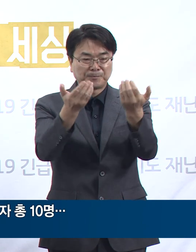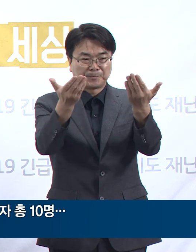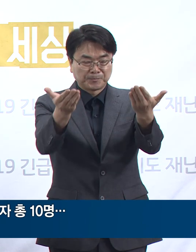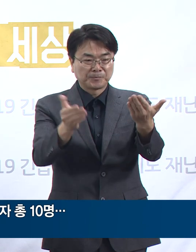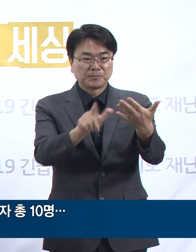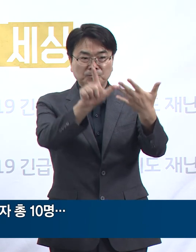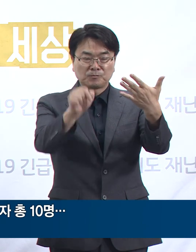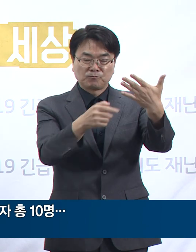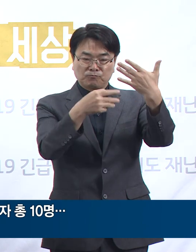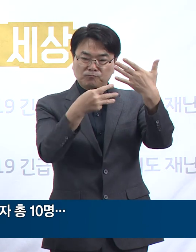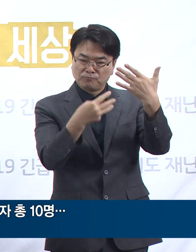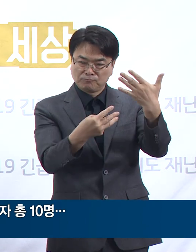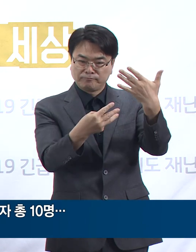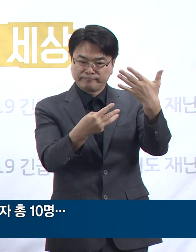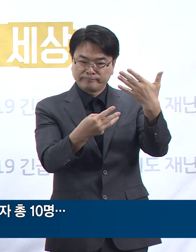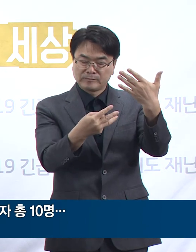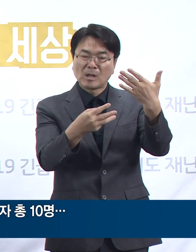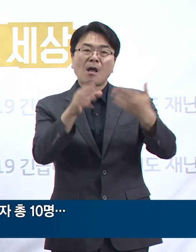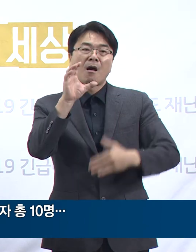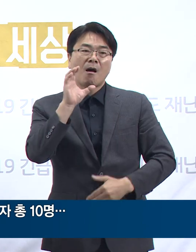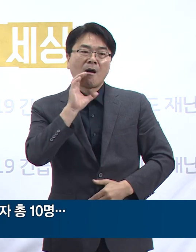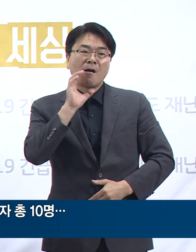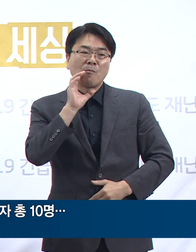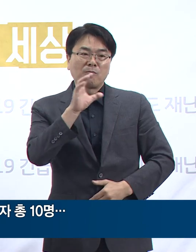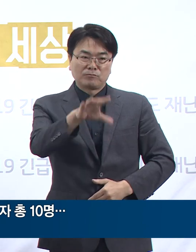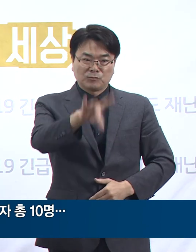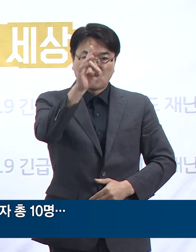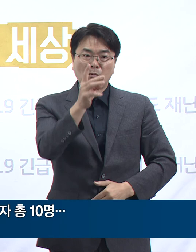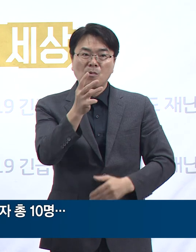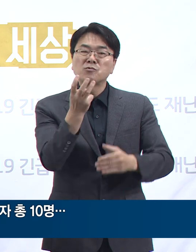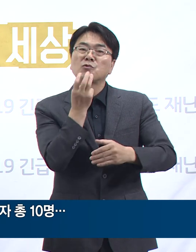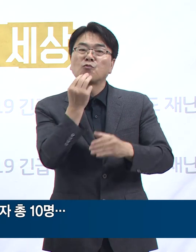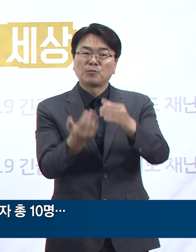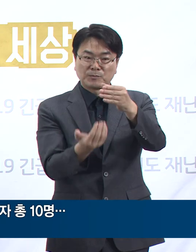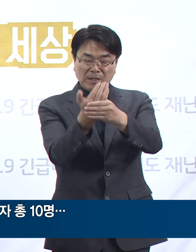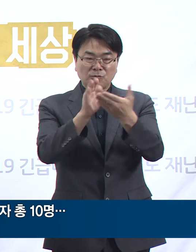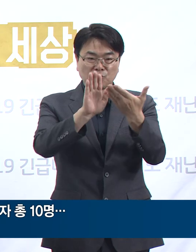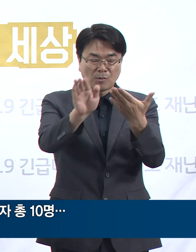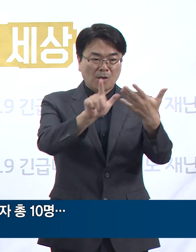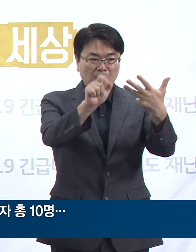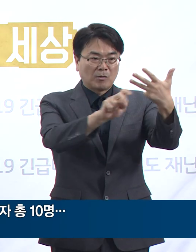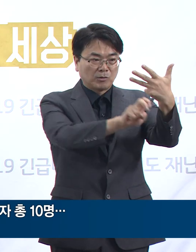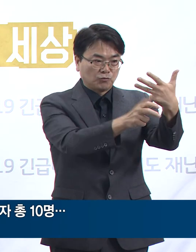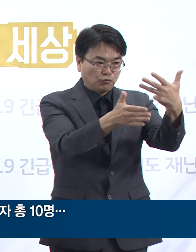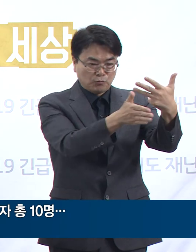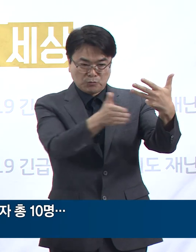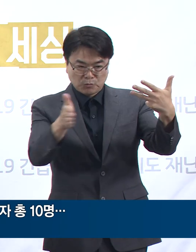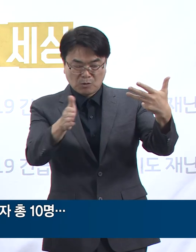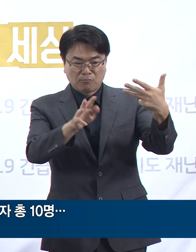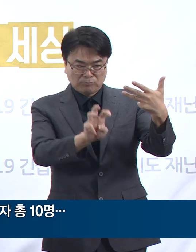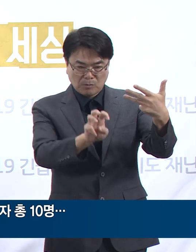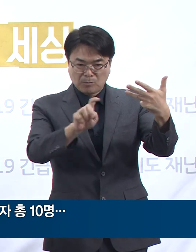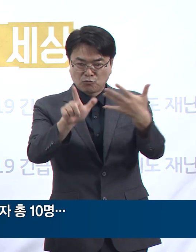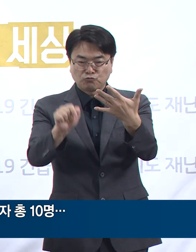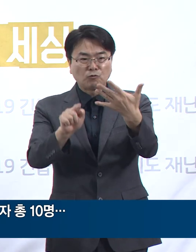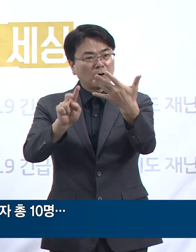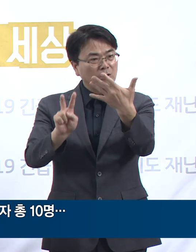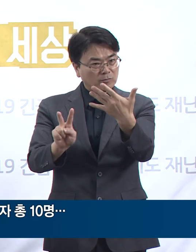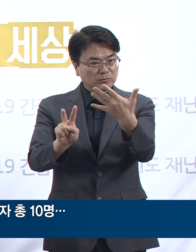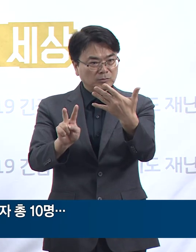수도권 산악회 회원 중 서울 확진자의 첫 발생 이후 8월 29일부터 30일, 9월 1일